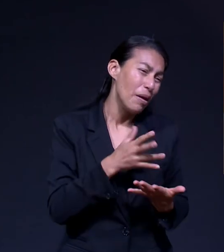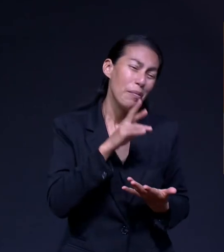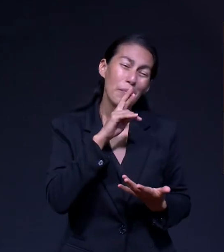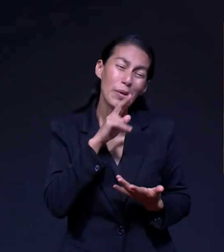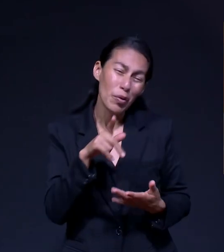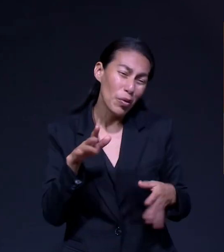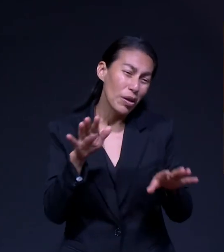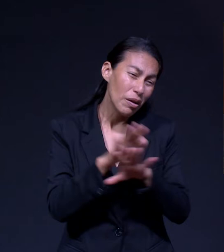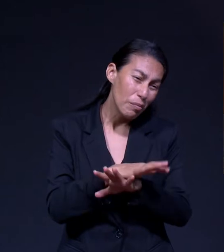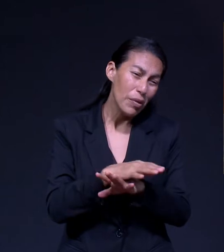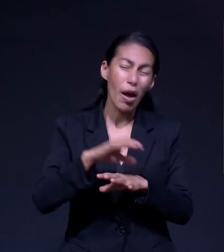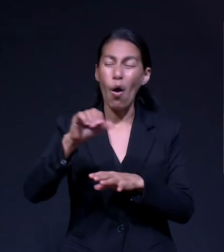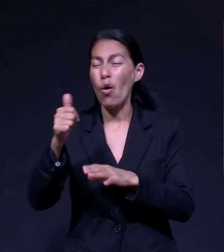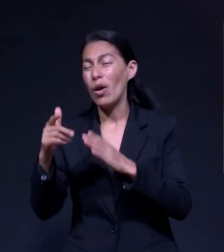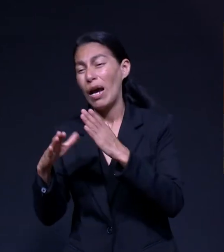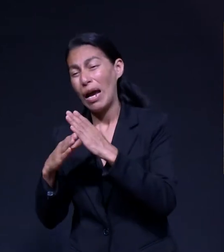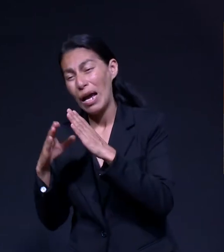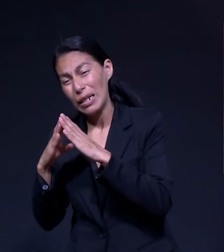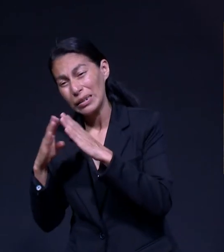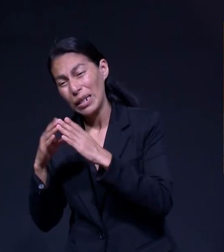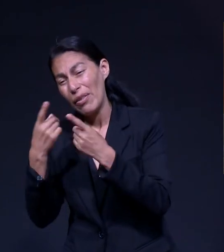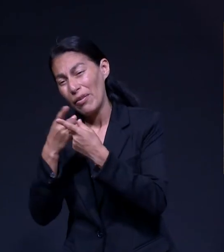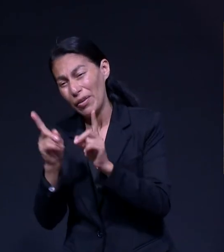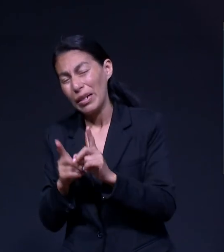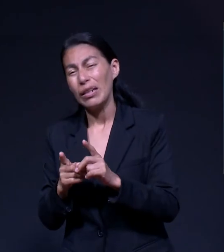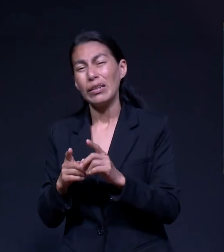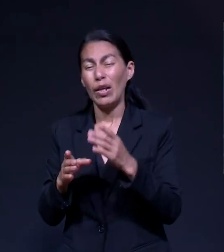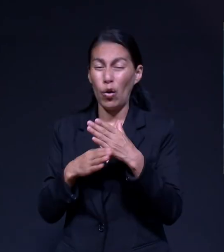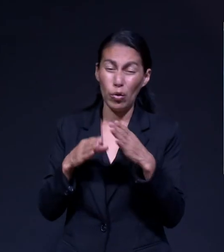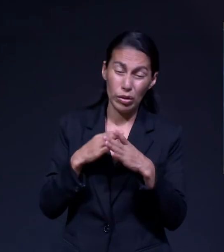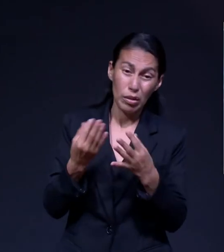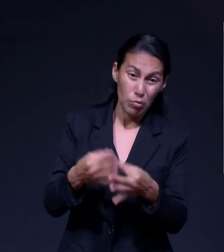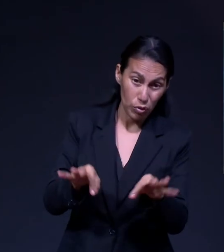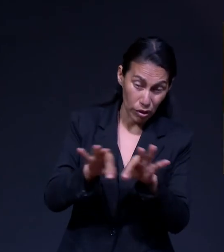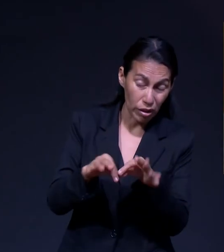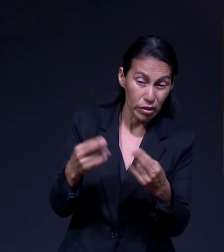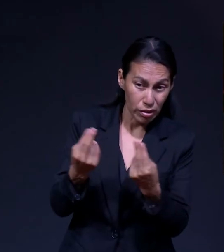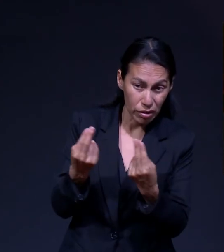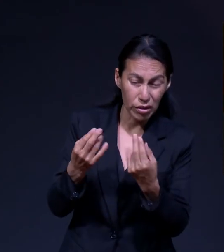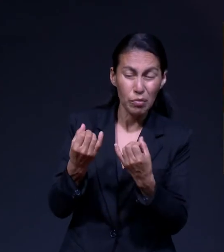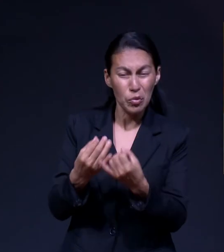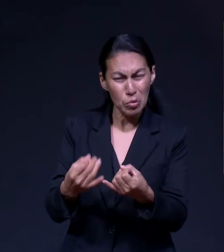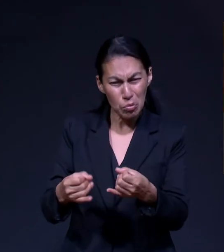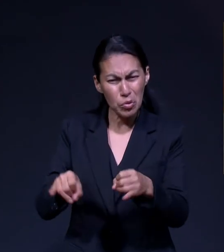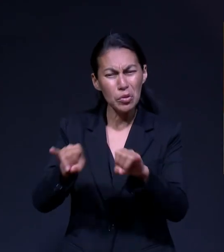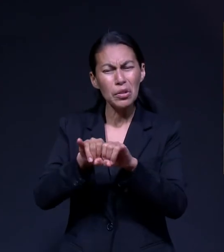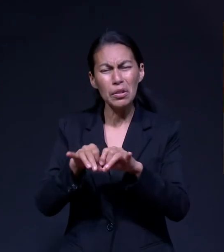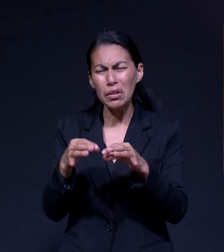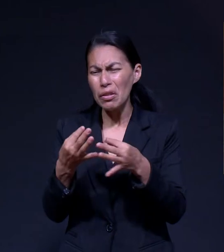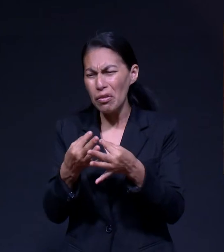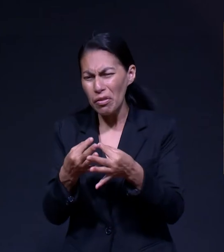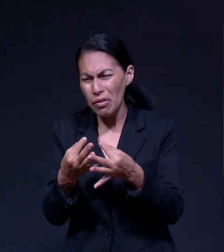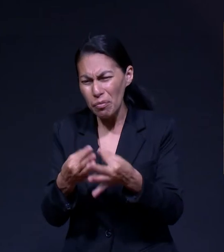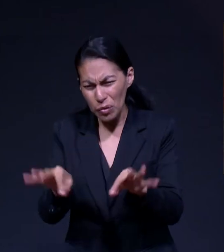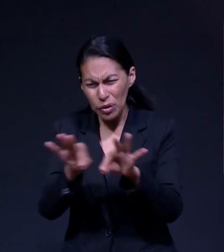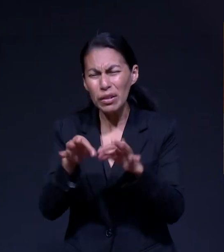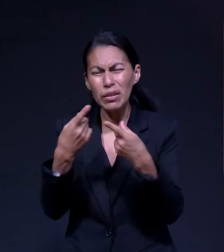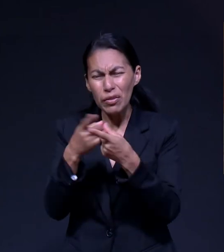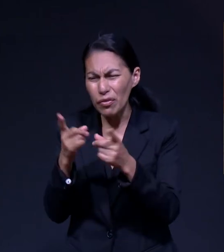importantes para nosotros Así que empecemos a buscar Recuerdo haber ido de una casa para otra Buscando para ver cuál Me gustaba una,